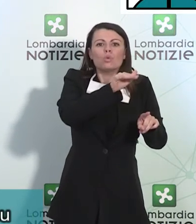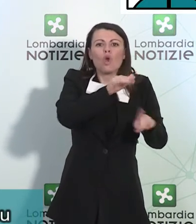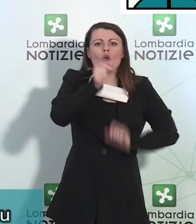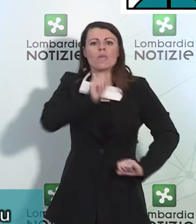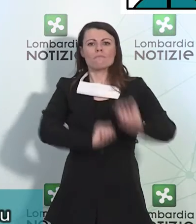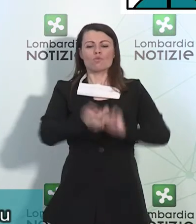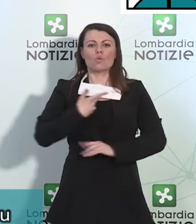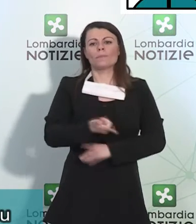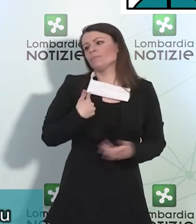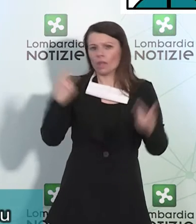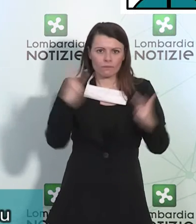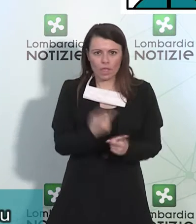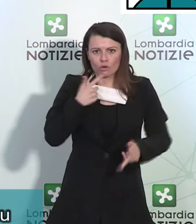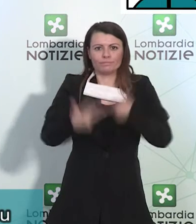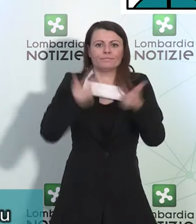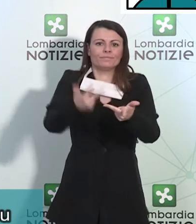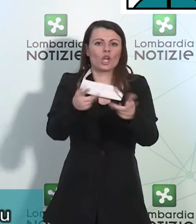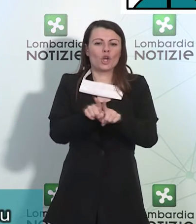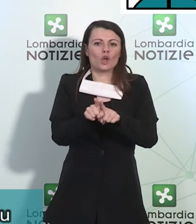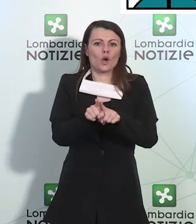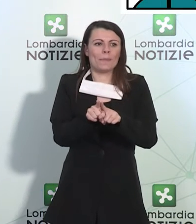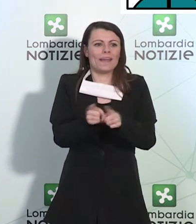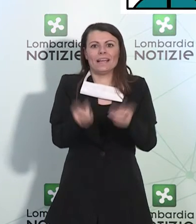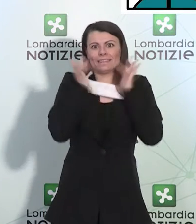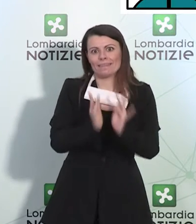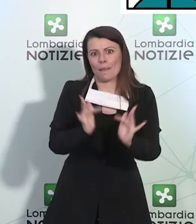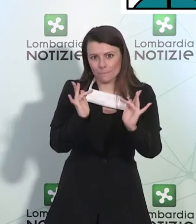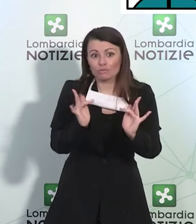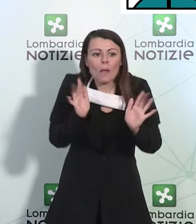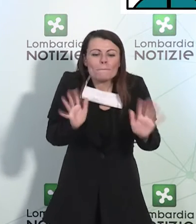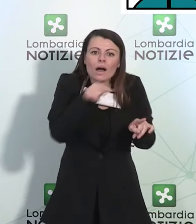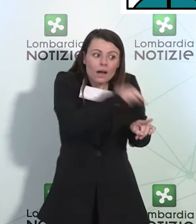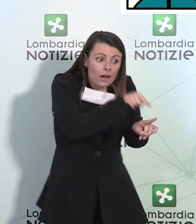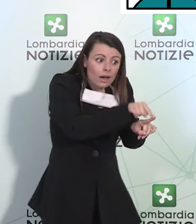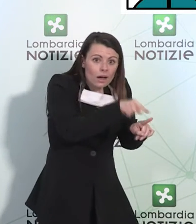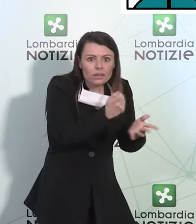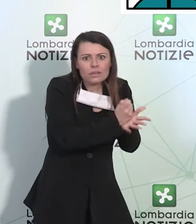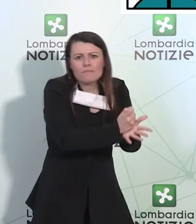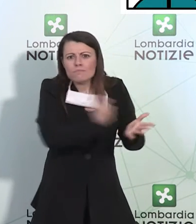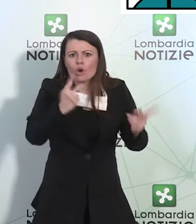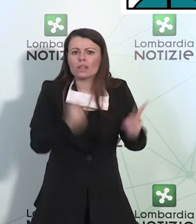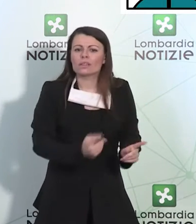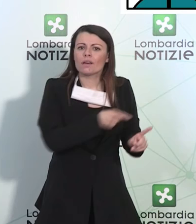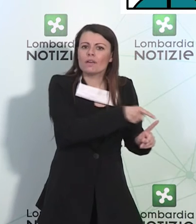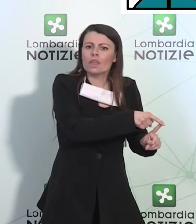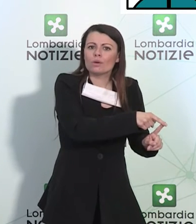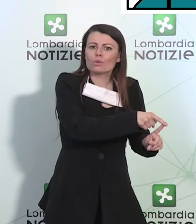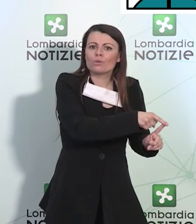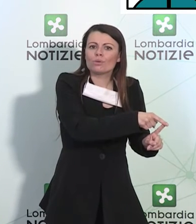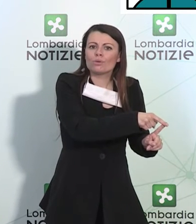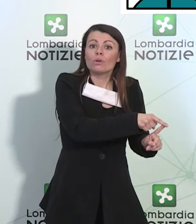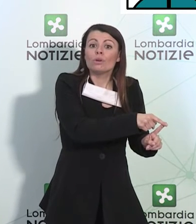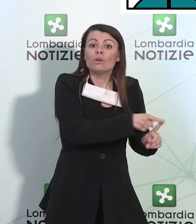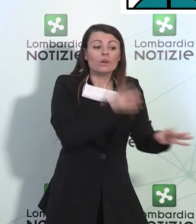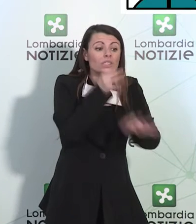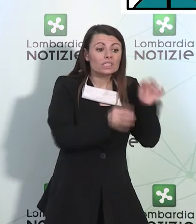modo molto rozzo, però questa potrebbe essere veramente importante per individuare le persone che potrebbero andare